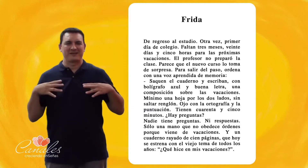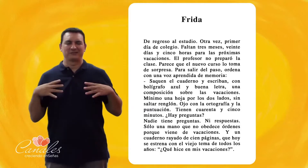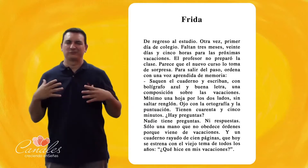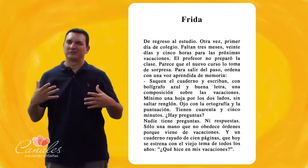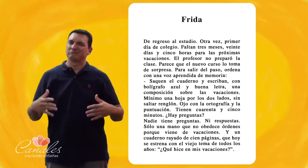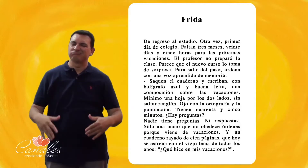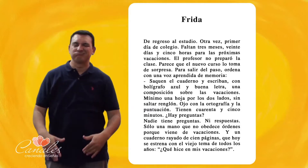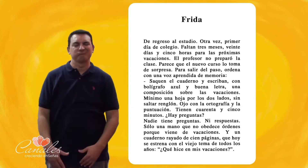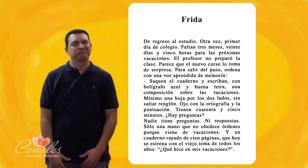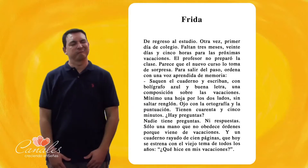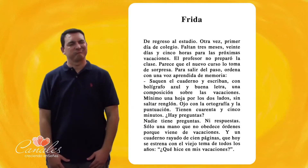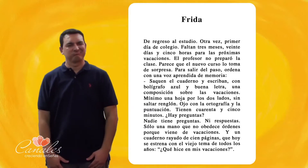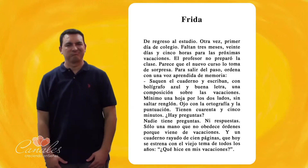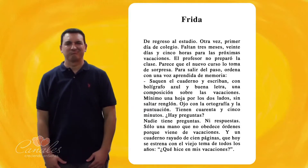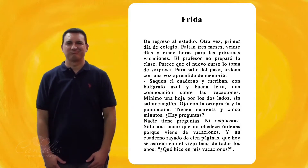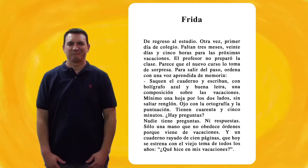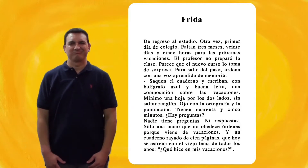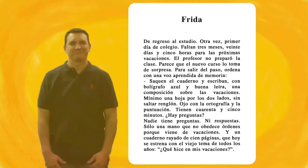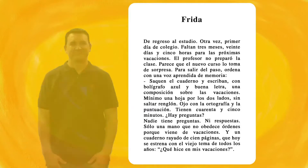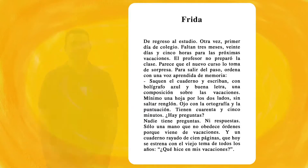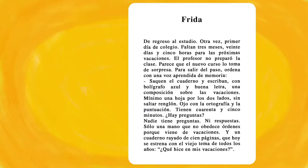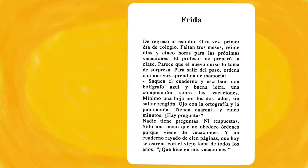días y 5 horas para las próximas vacaciones